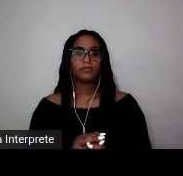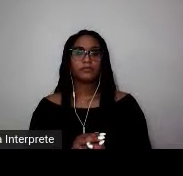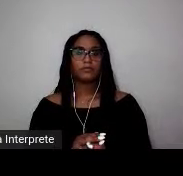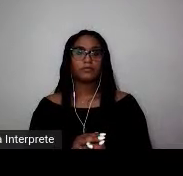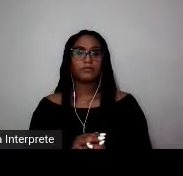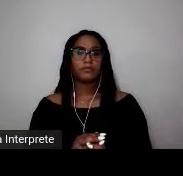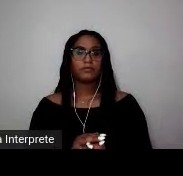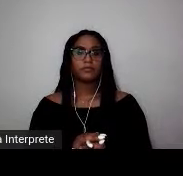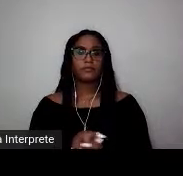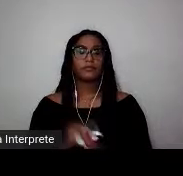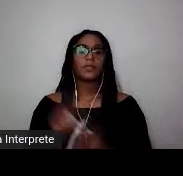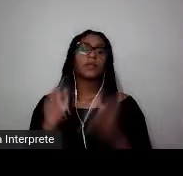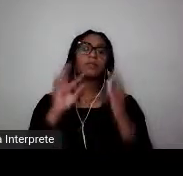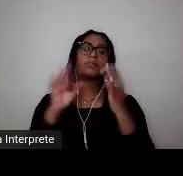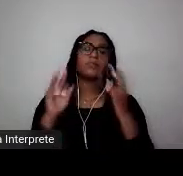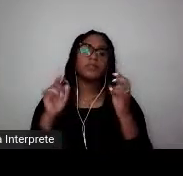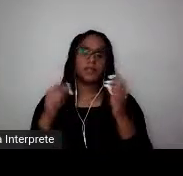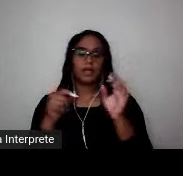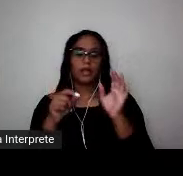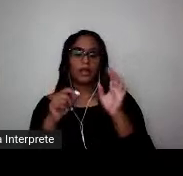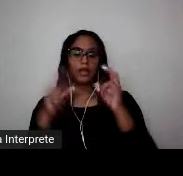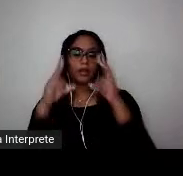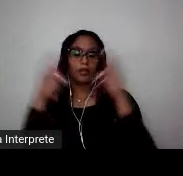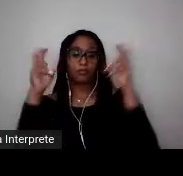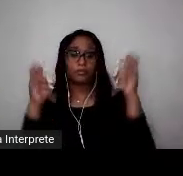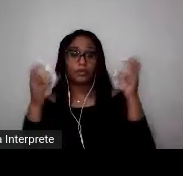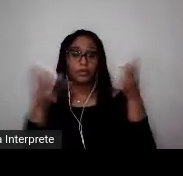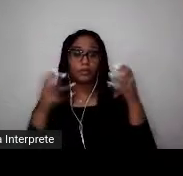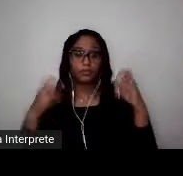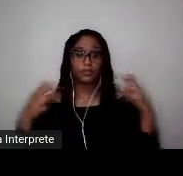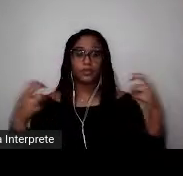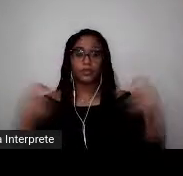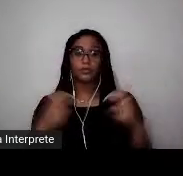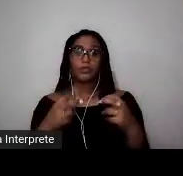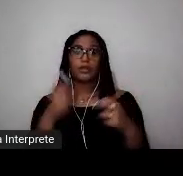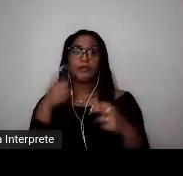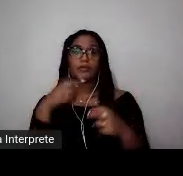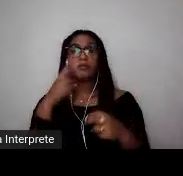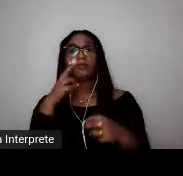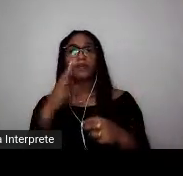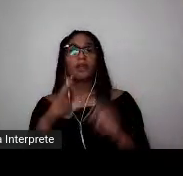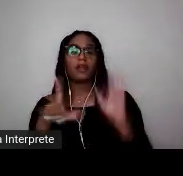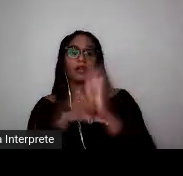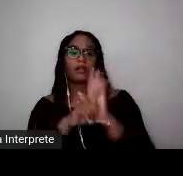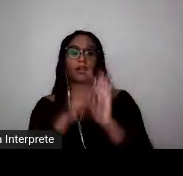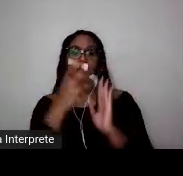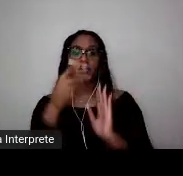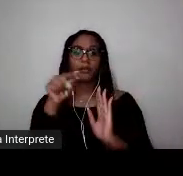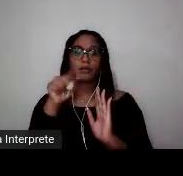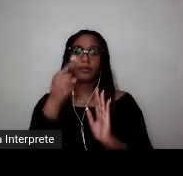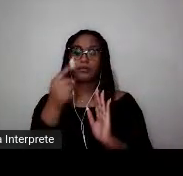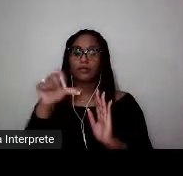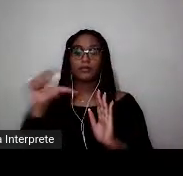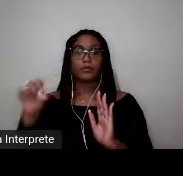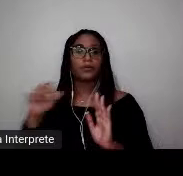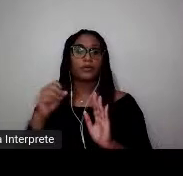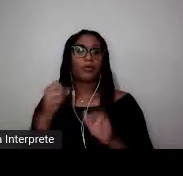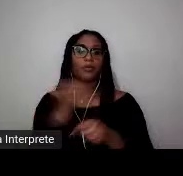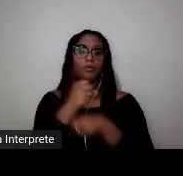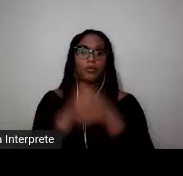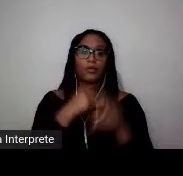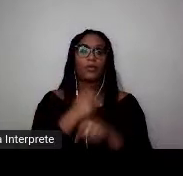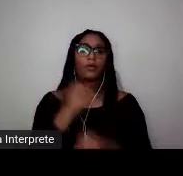da mesa nos impõe. O Decreto-Lei 3.199, de 14 de abril de